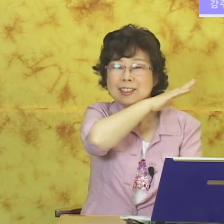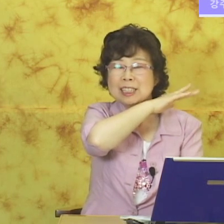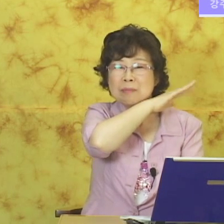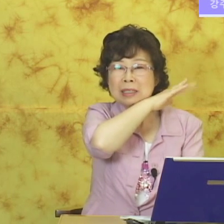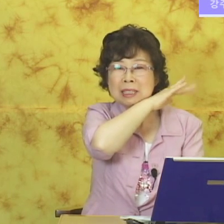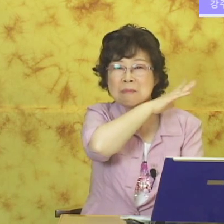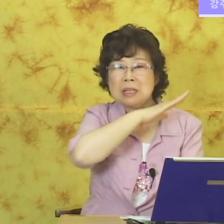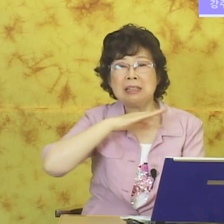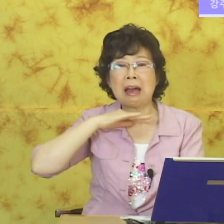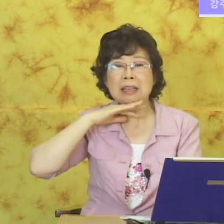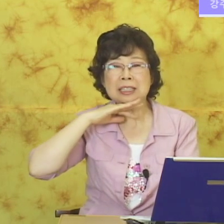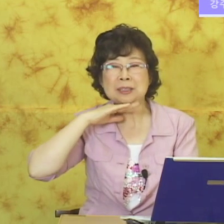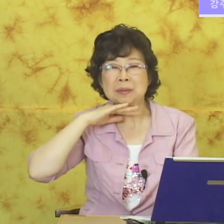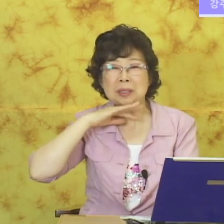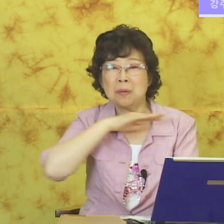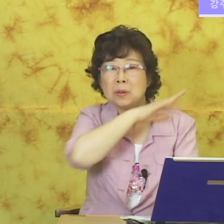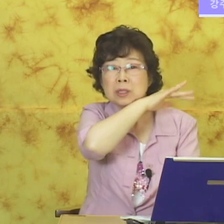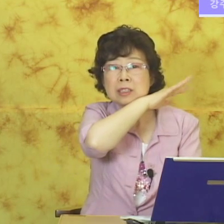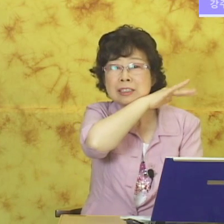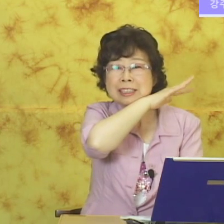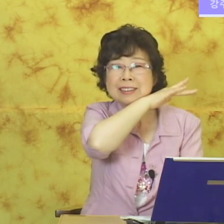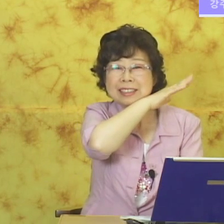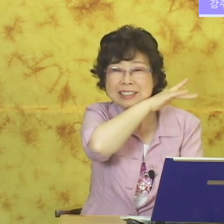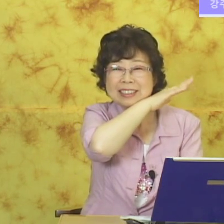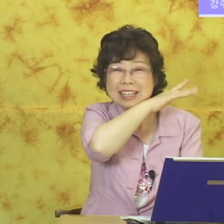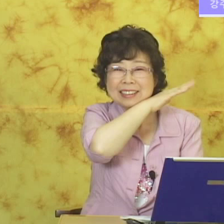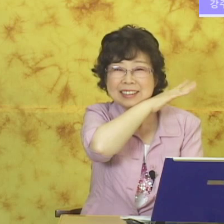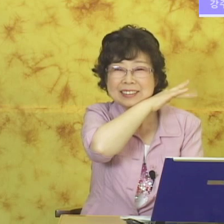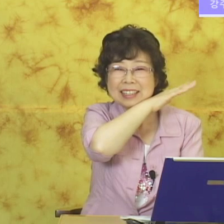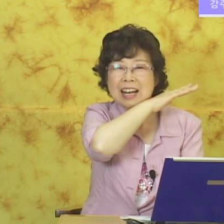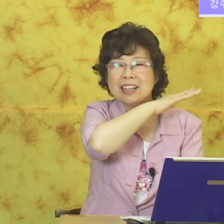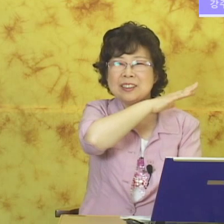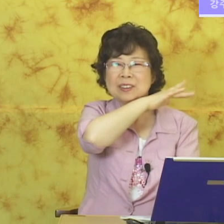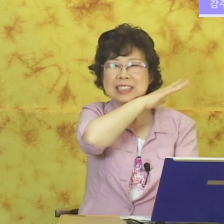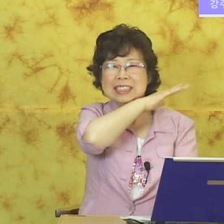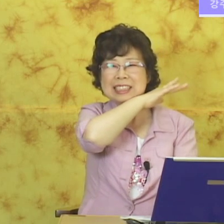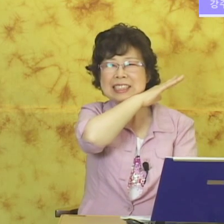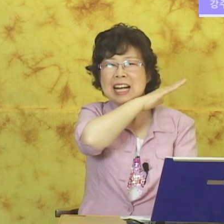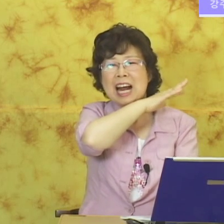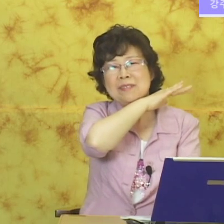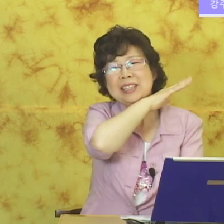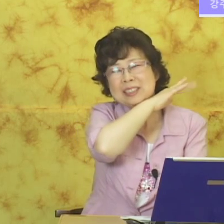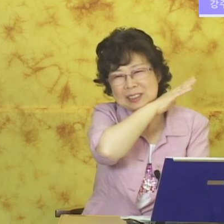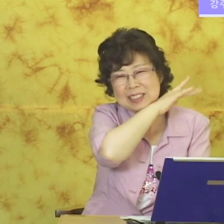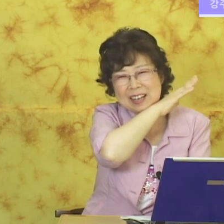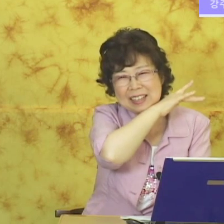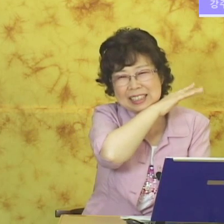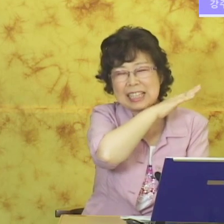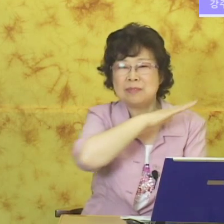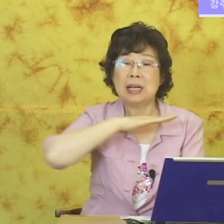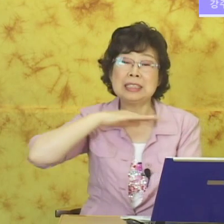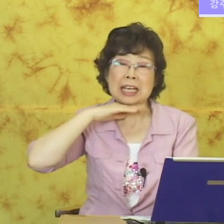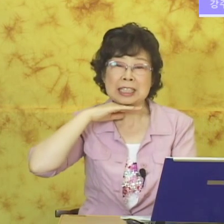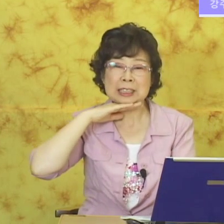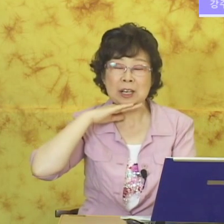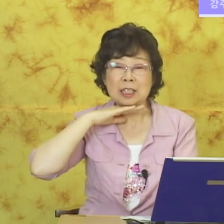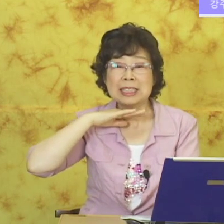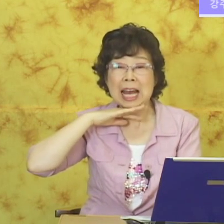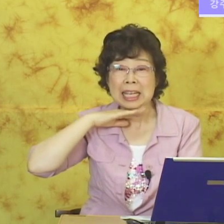참 많은 사람들이 나이는 잊어버리고 오징어를 기억을 하더라고요. 그런데 오징어는 알면도 좋죠. 하지만 여기서 나